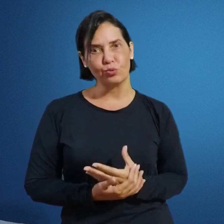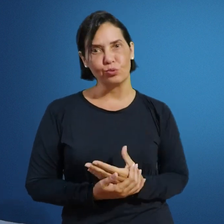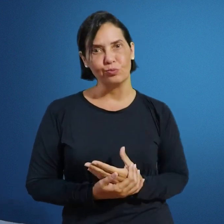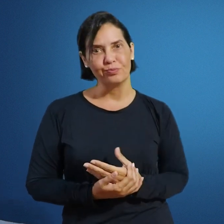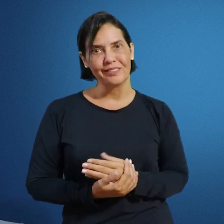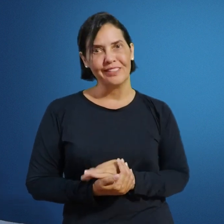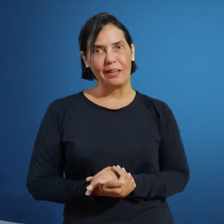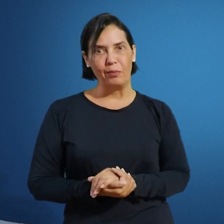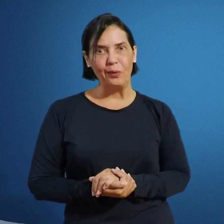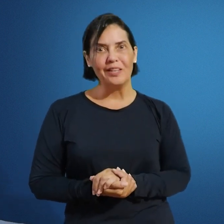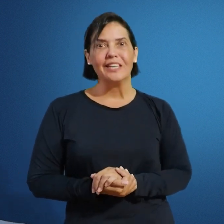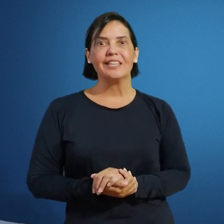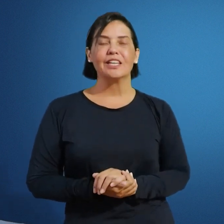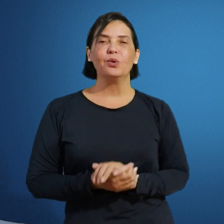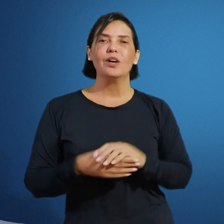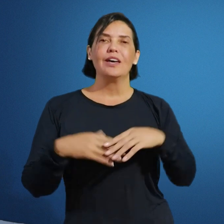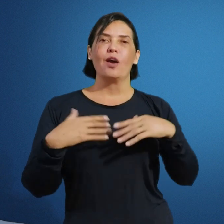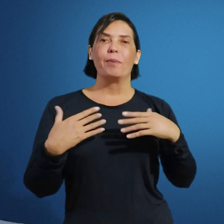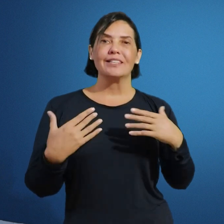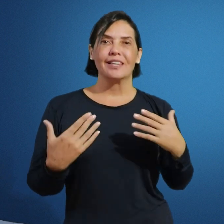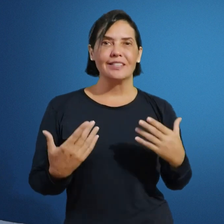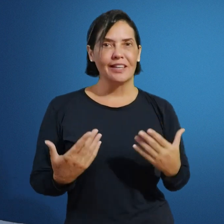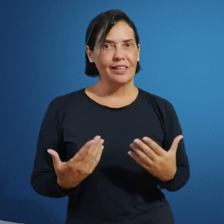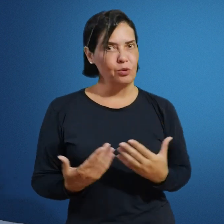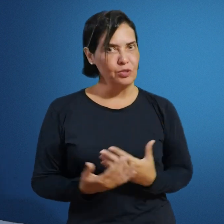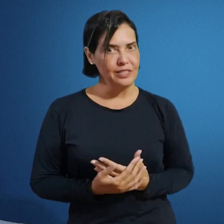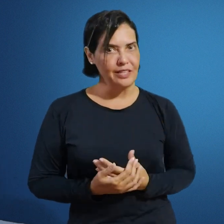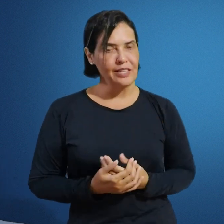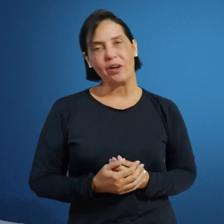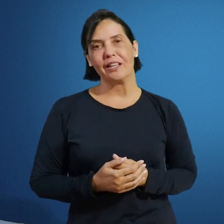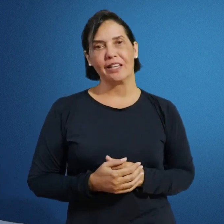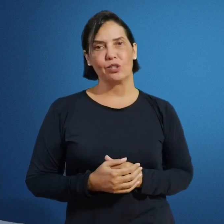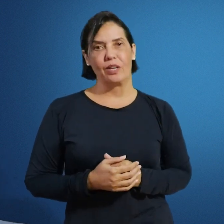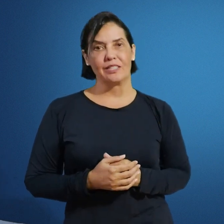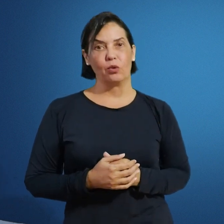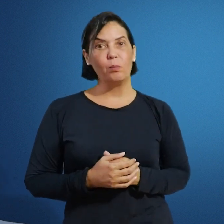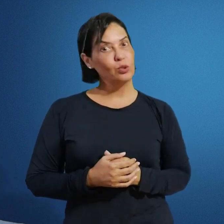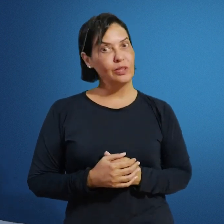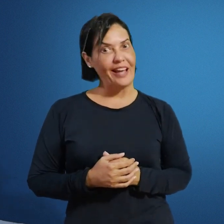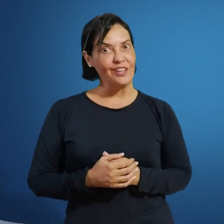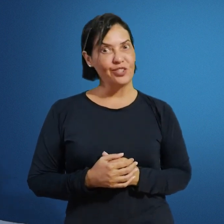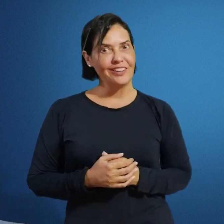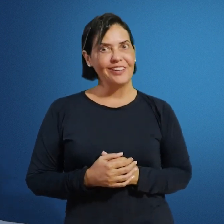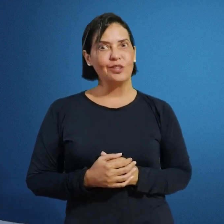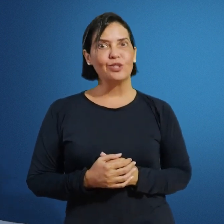surdo. Tá bom? Então, é um prazer estar aqui com vocês, eu agradeço esta oportunidade e nos